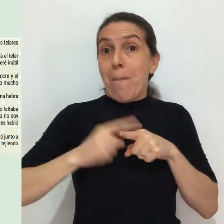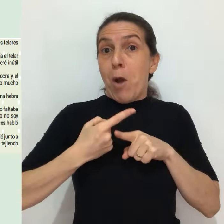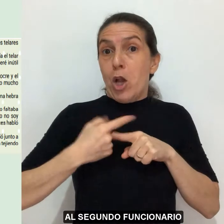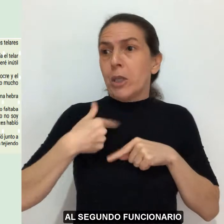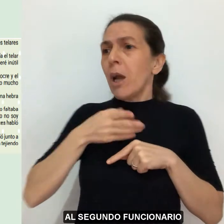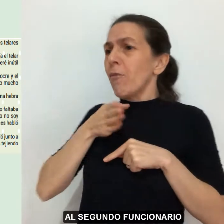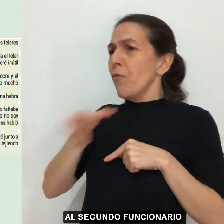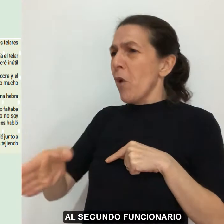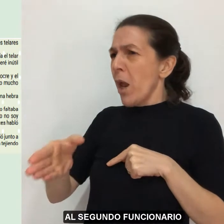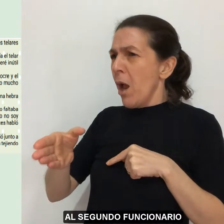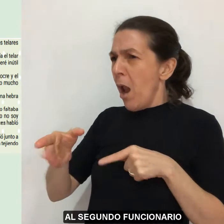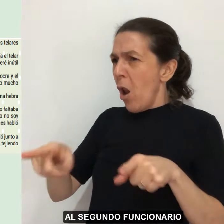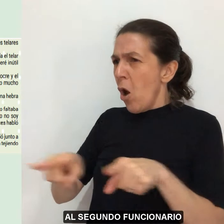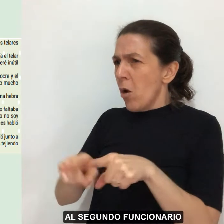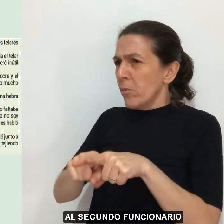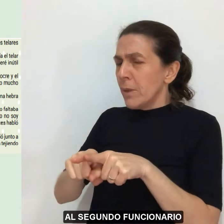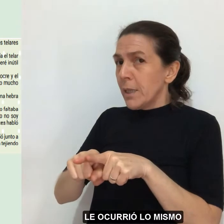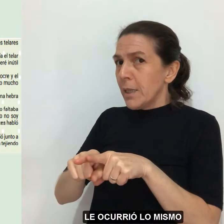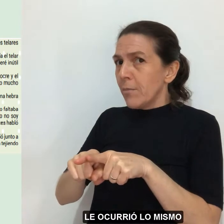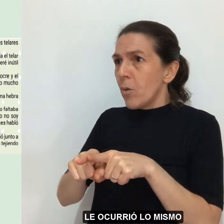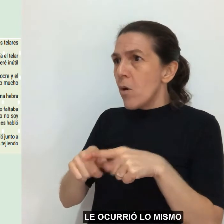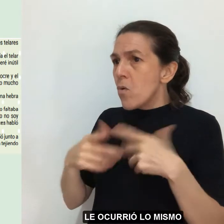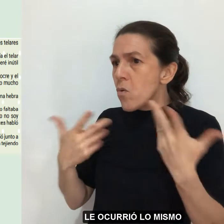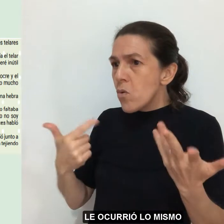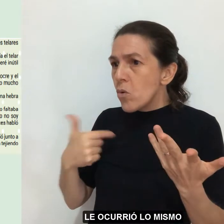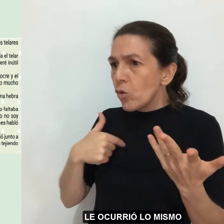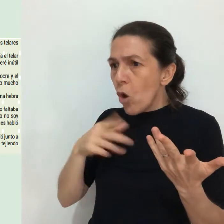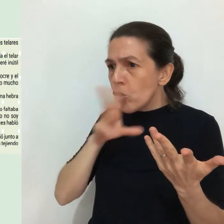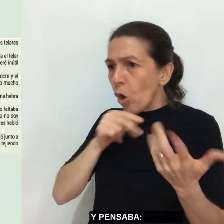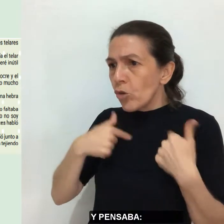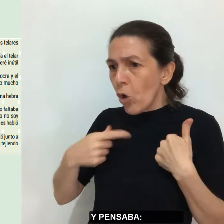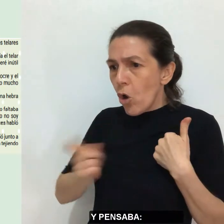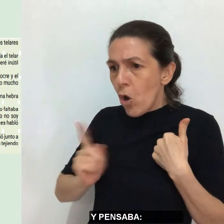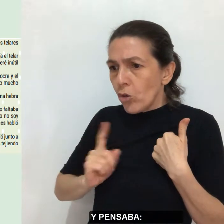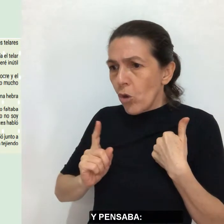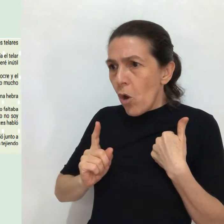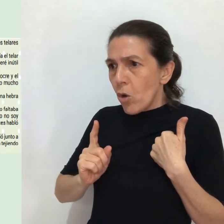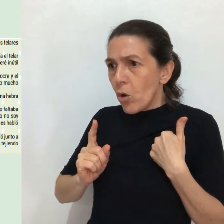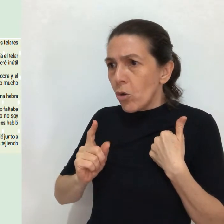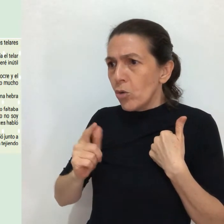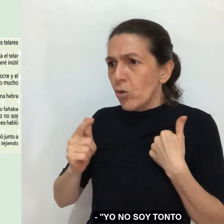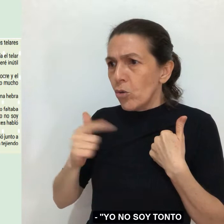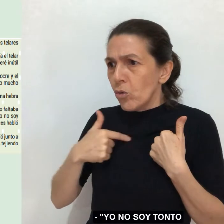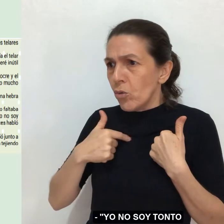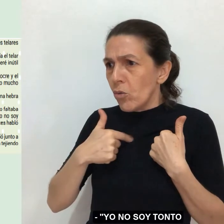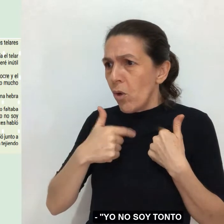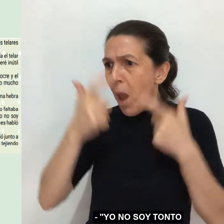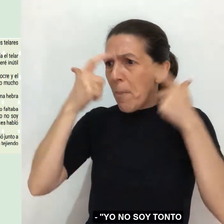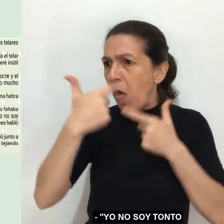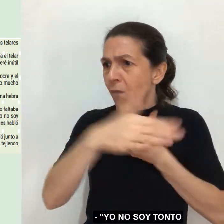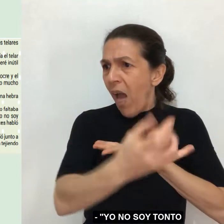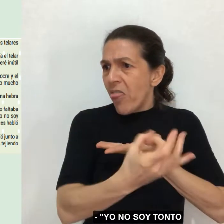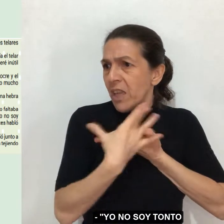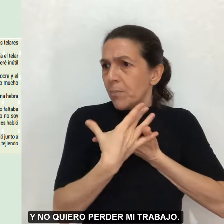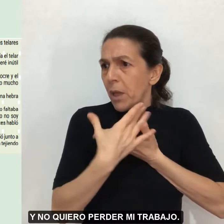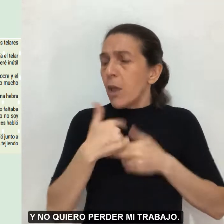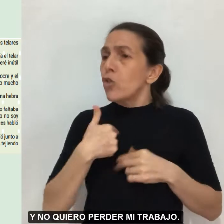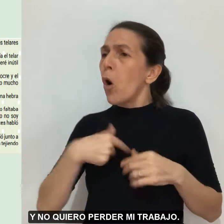Al segundo funcionario le ocurrió lo mismo, y pensaba. —Yo no soy tonto y no quiero